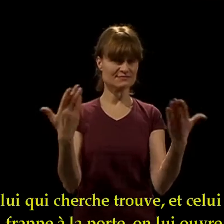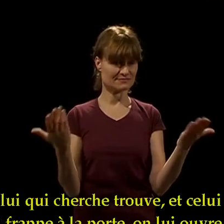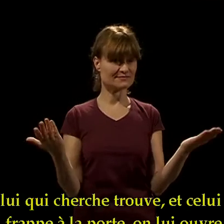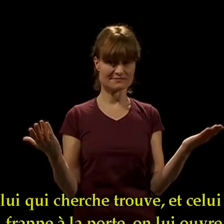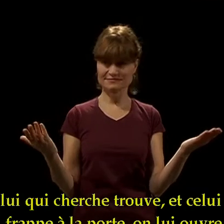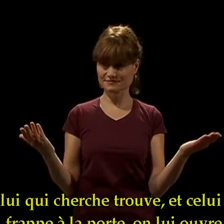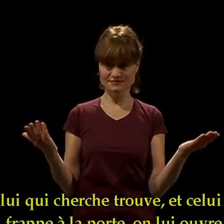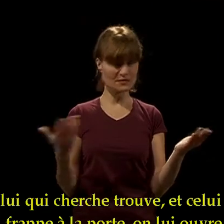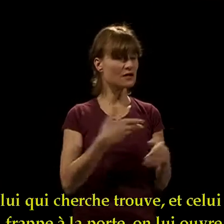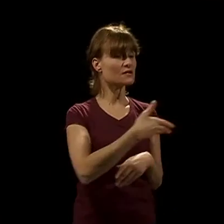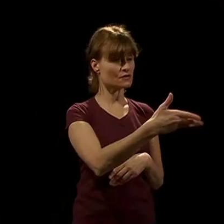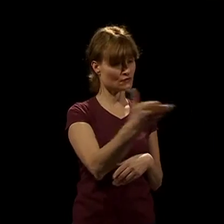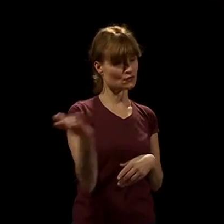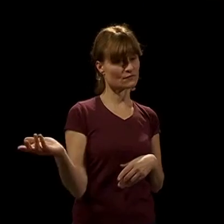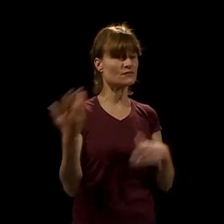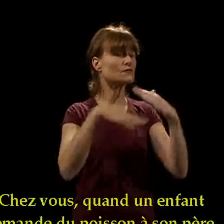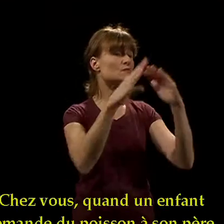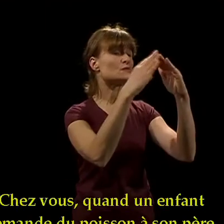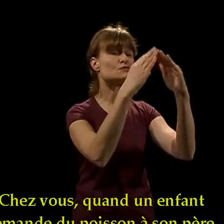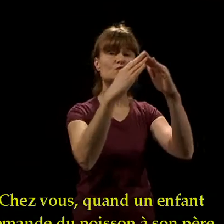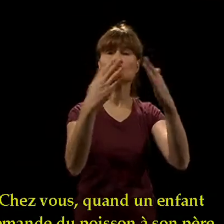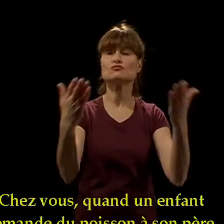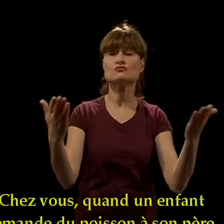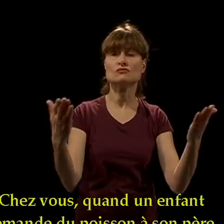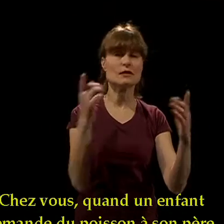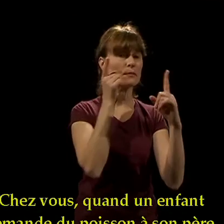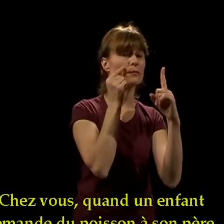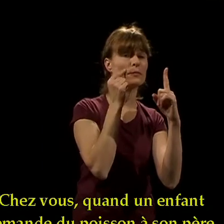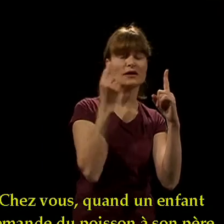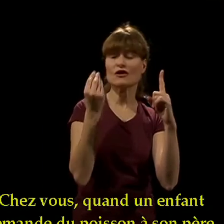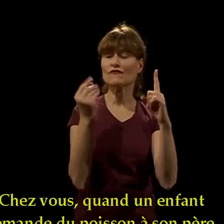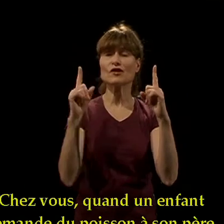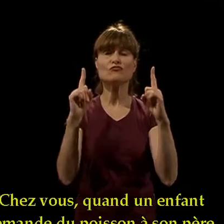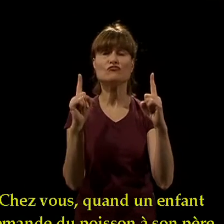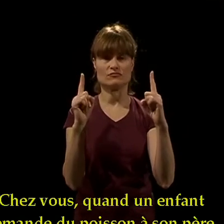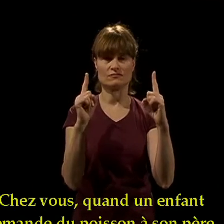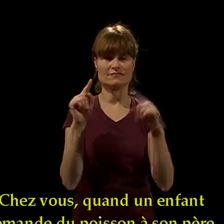on lui ouvre. Chez vous, quand un enfant demande un poisson à son père,